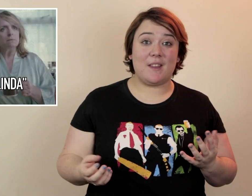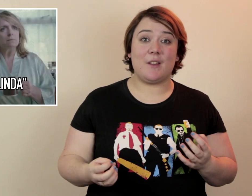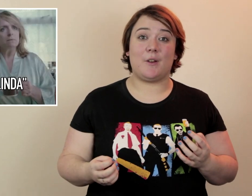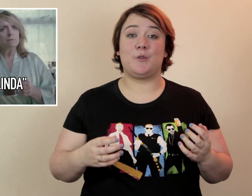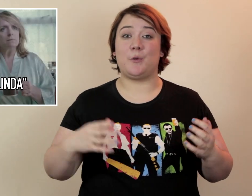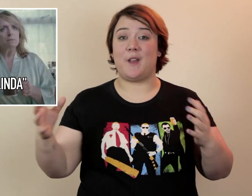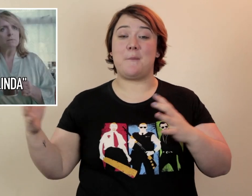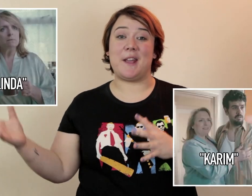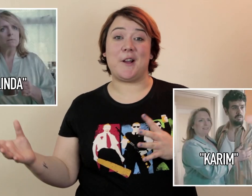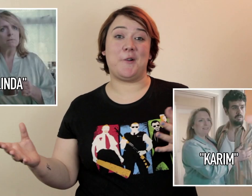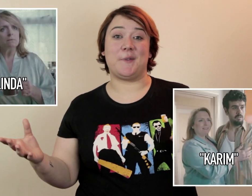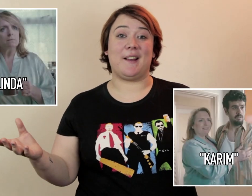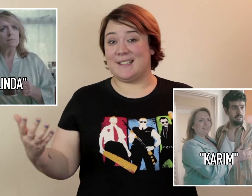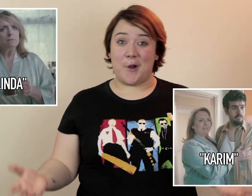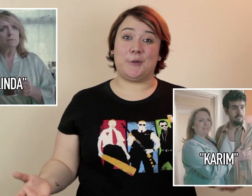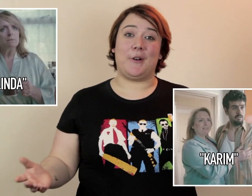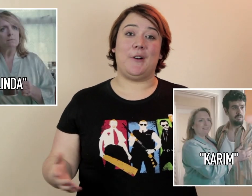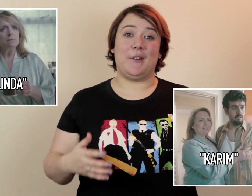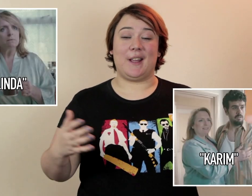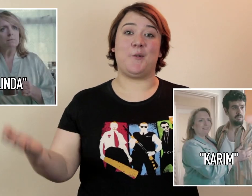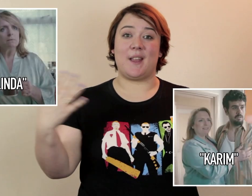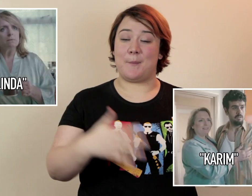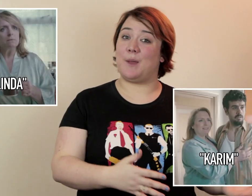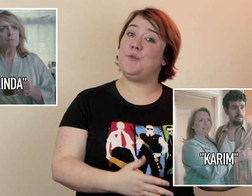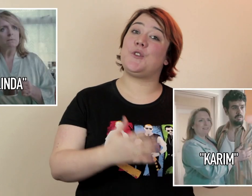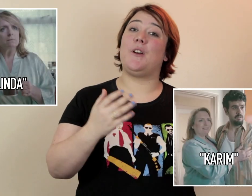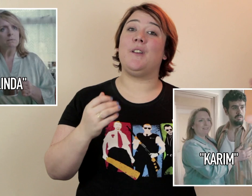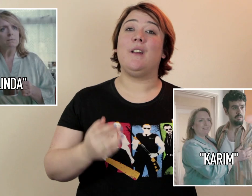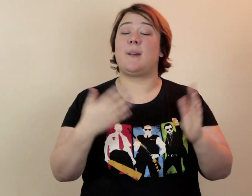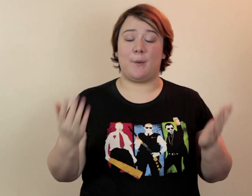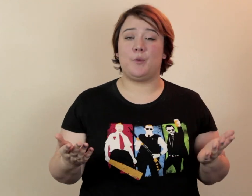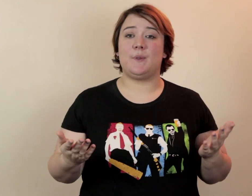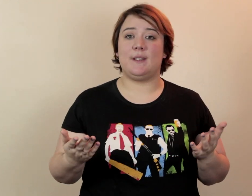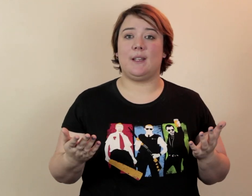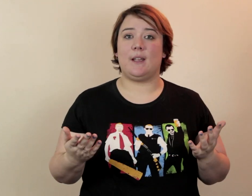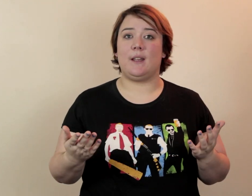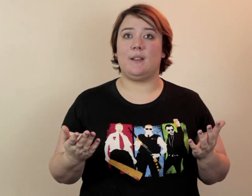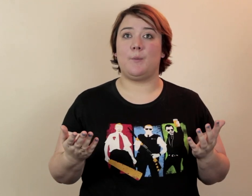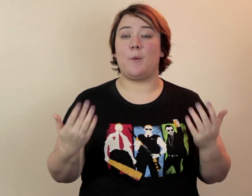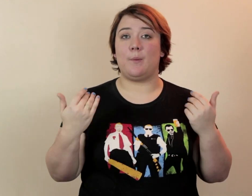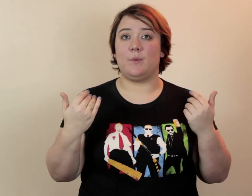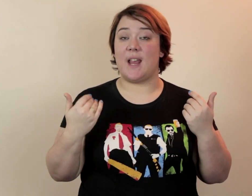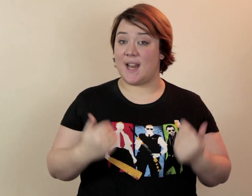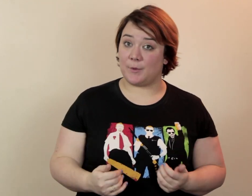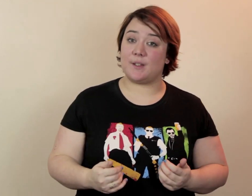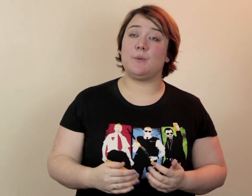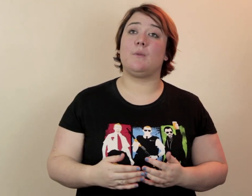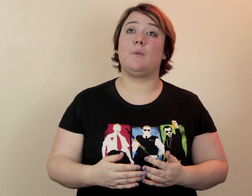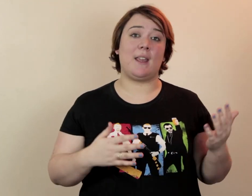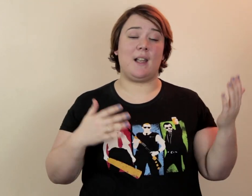De se trouver un mec Alors qu'on a 40 ans Et qu'on a un mari plus jeune Ça parle beaucoup aussi Des problèmes liés à l'alimentation Liés à